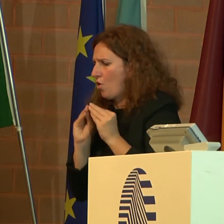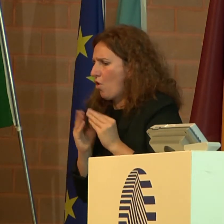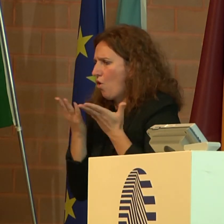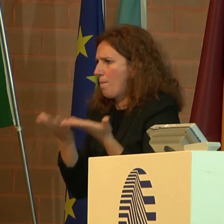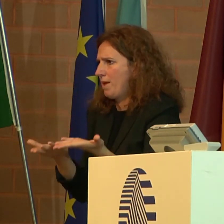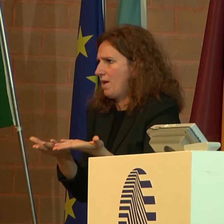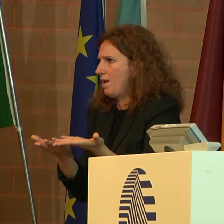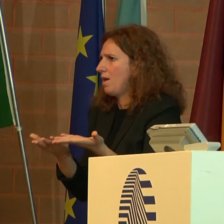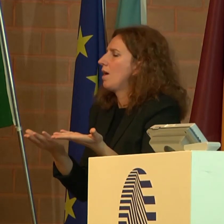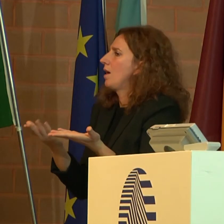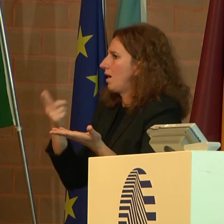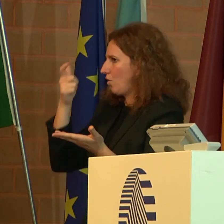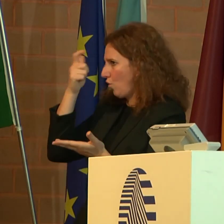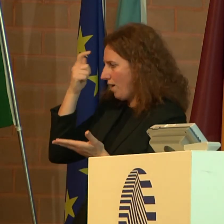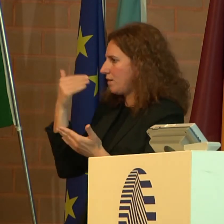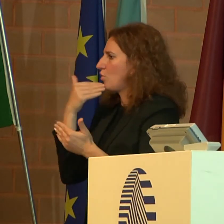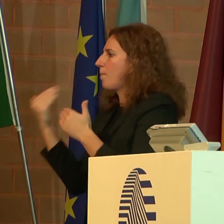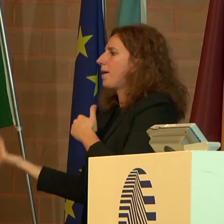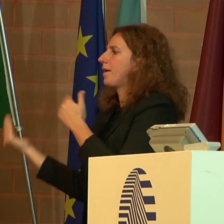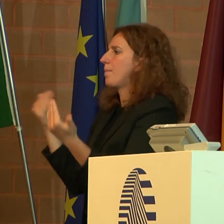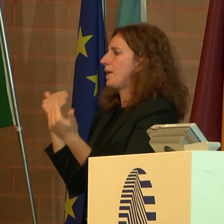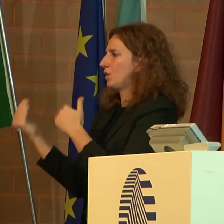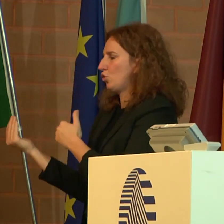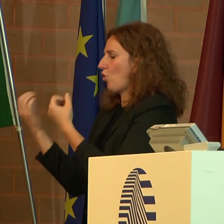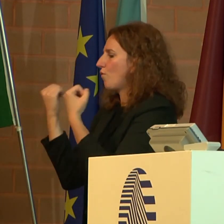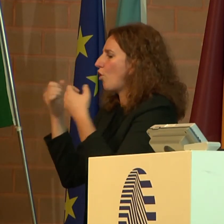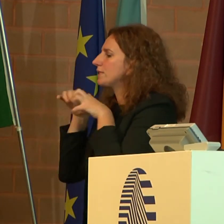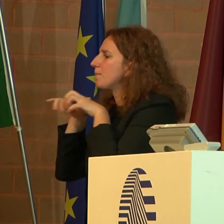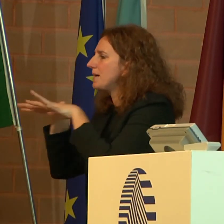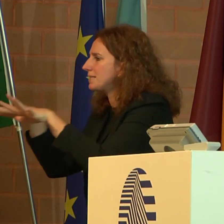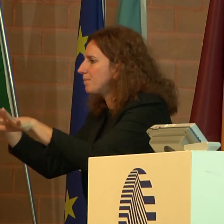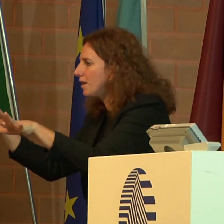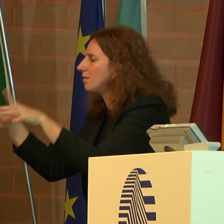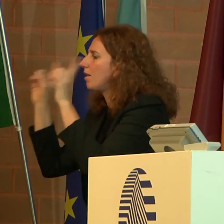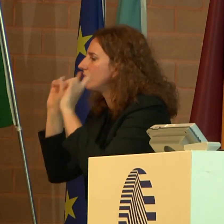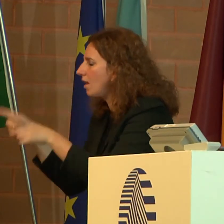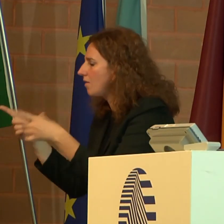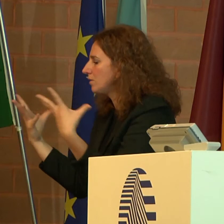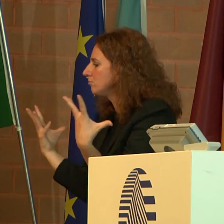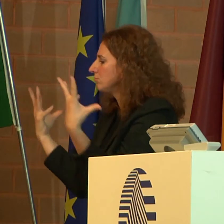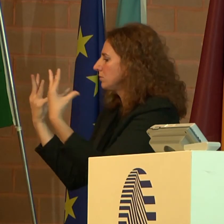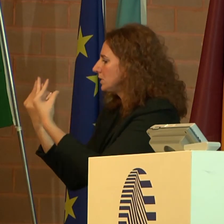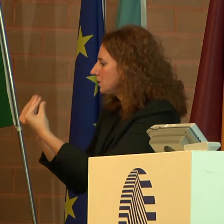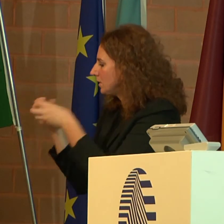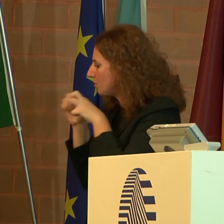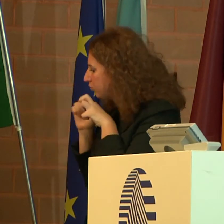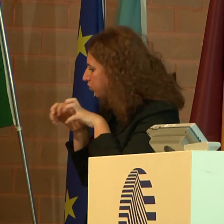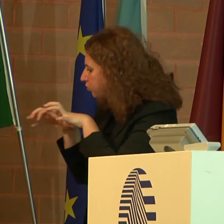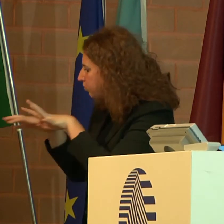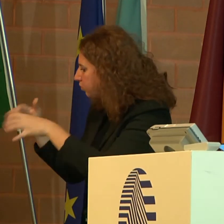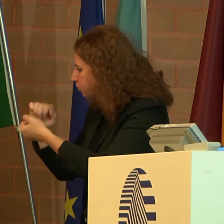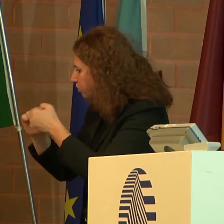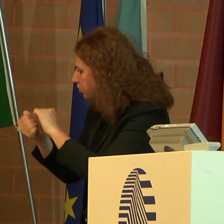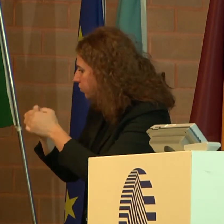Governo e Parlamento, forse sociali e mass media, non possono che agire insieme. Solo così si riuscirà a